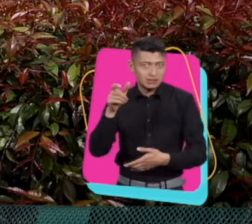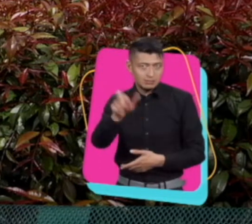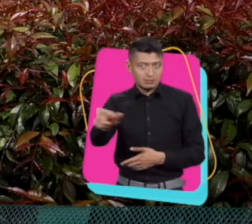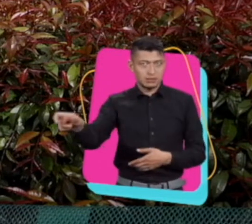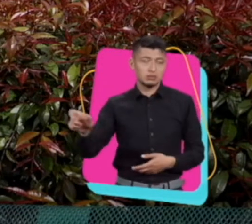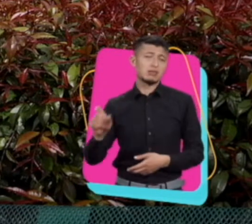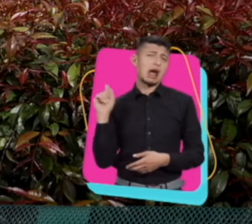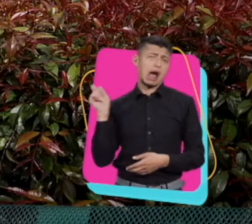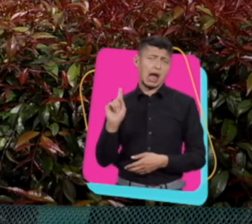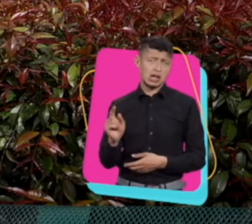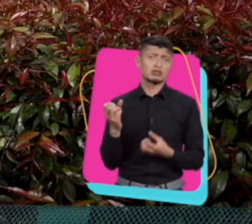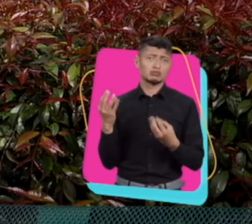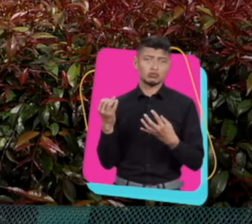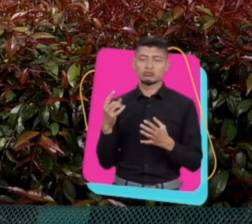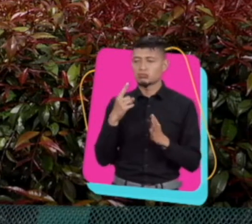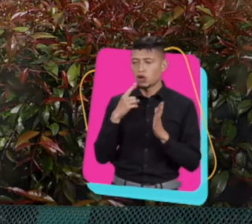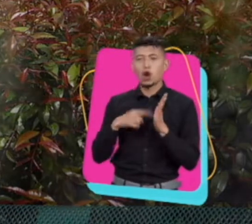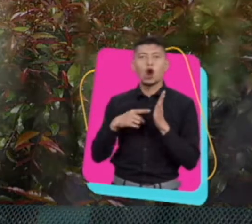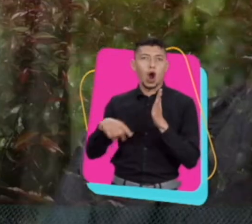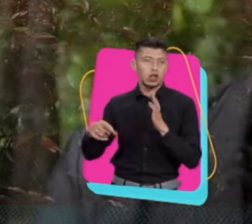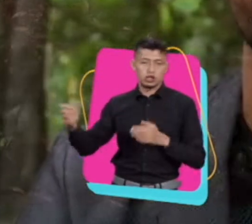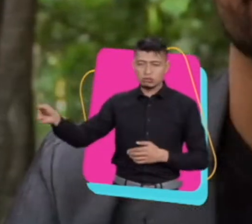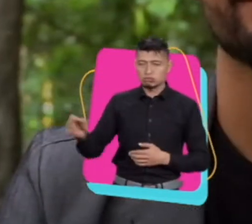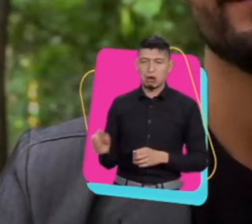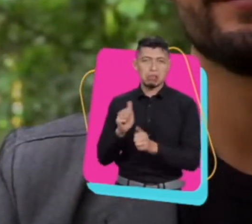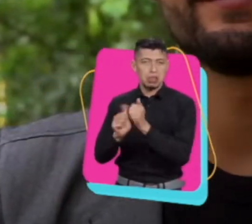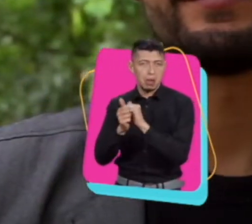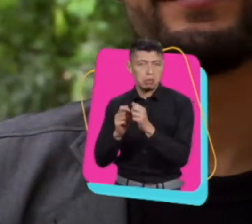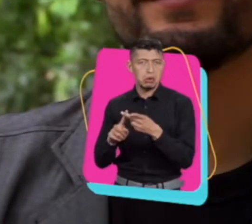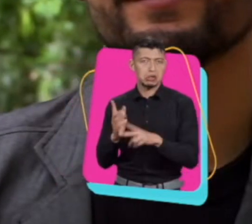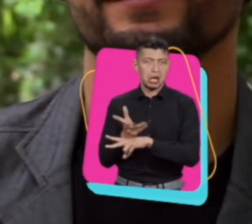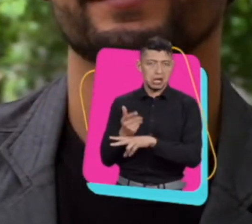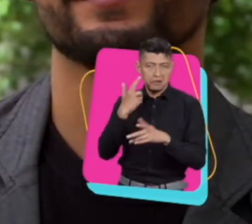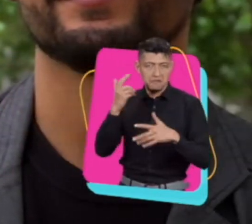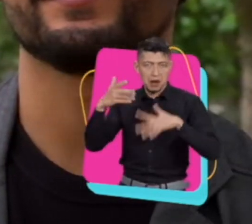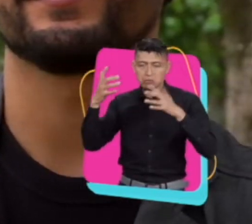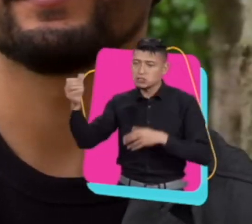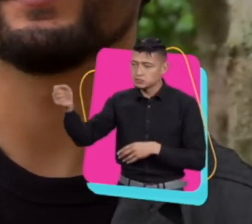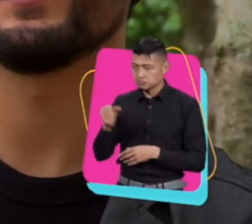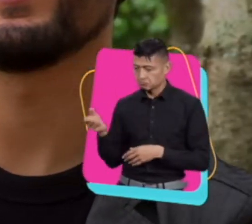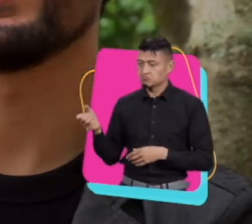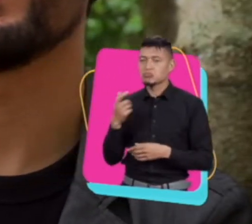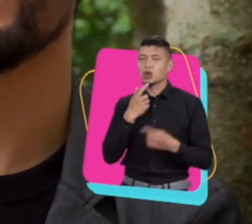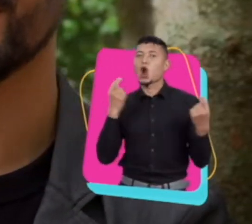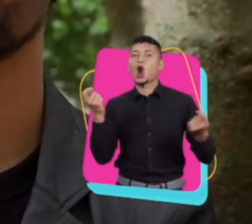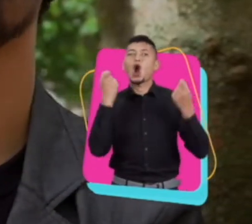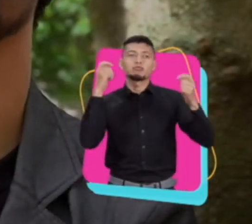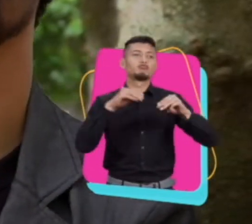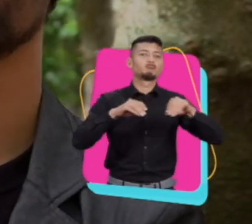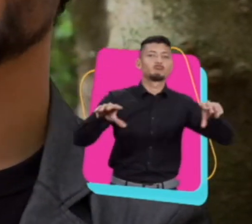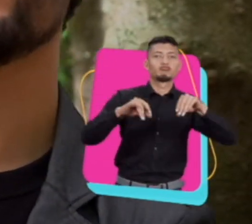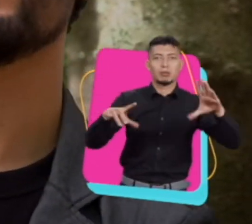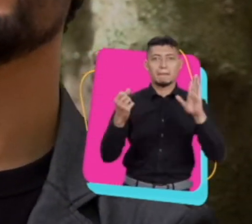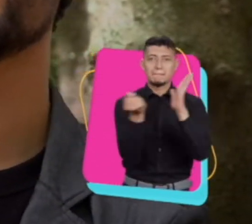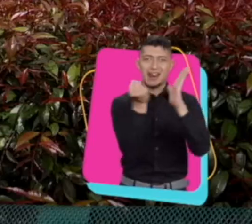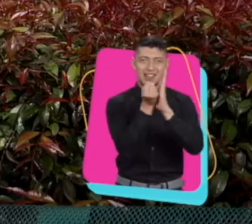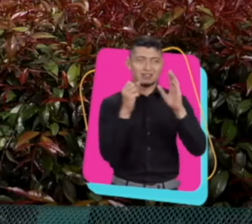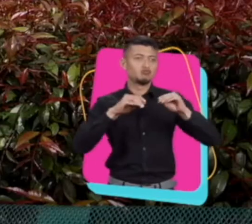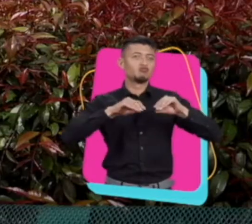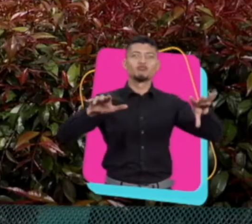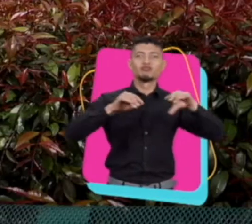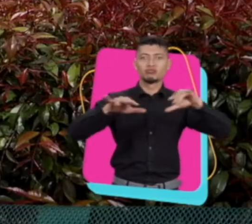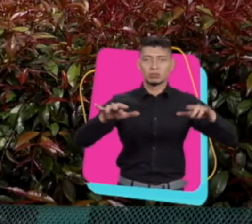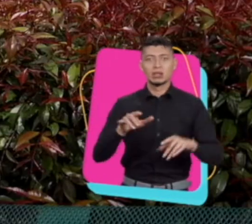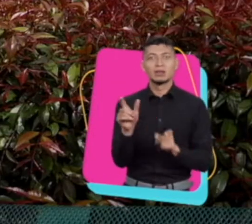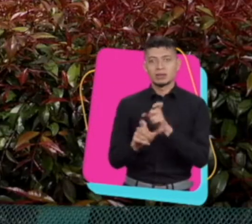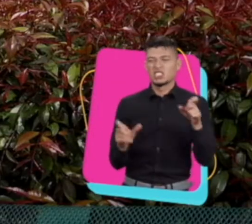Entonces por muchos años y sigue sucediendo, contratan a deportistas o artistas para que hagan sus comerciales, para que sean las voces de las